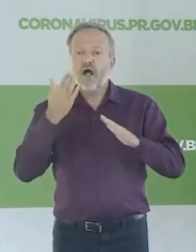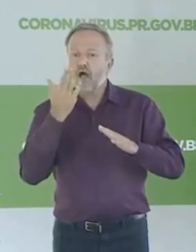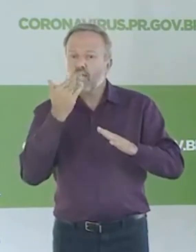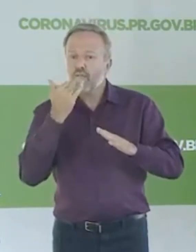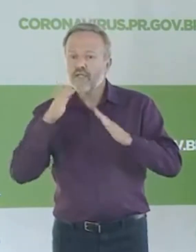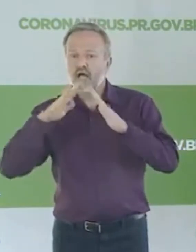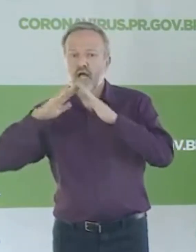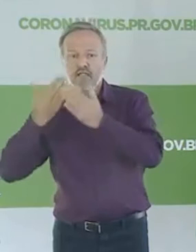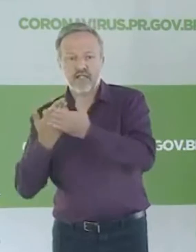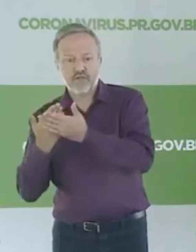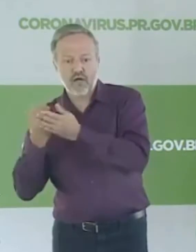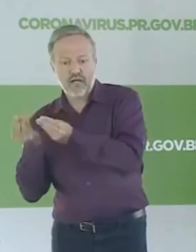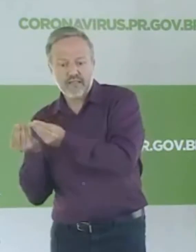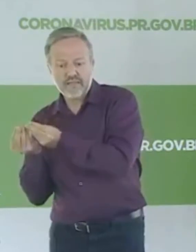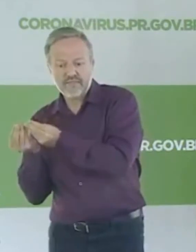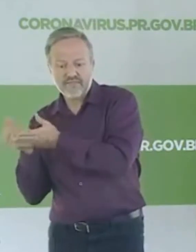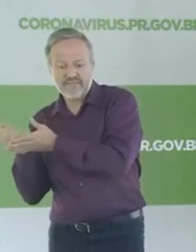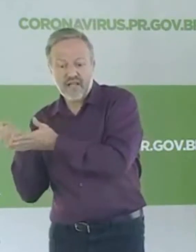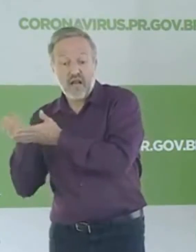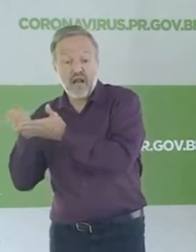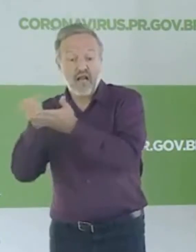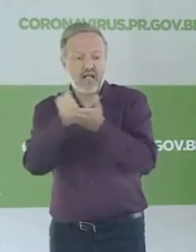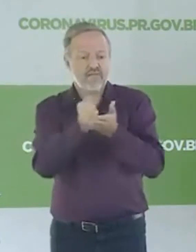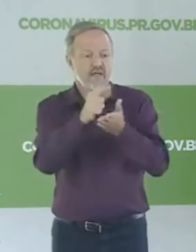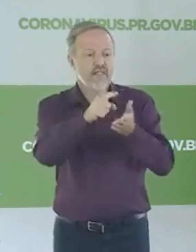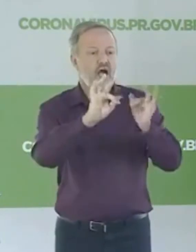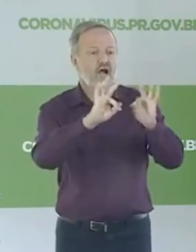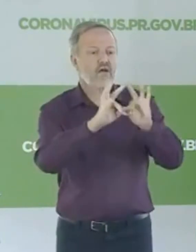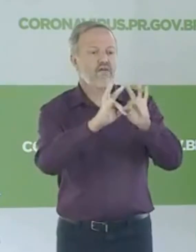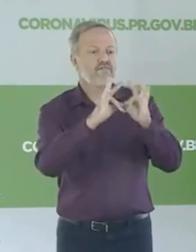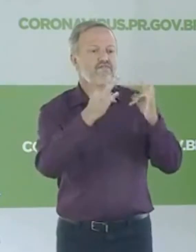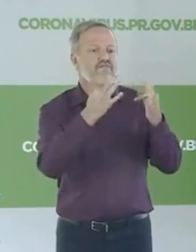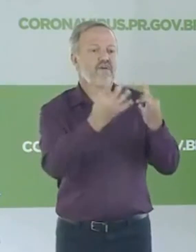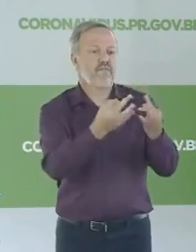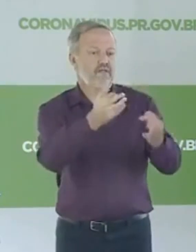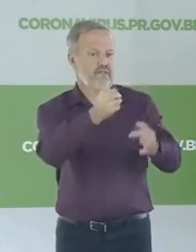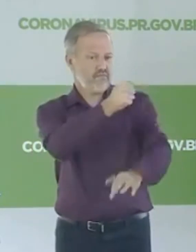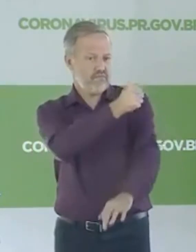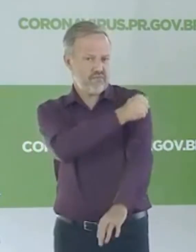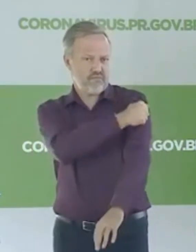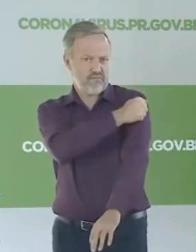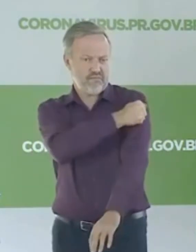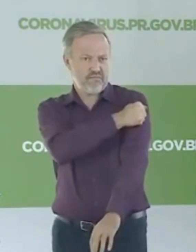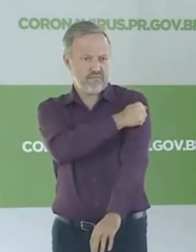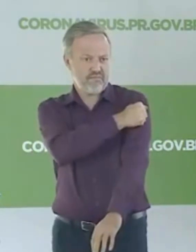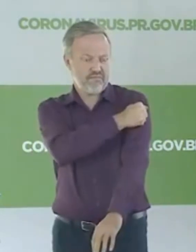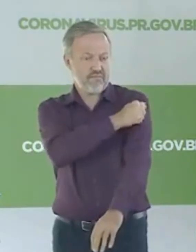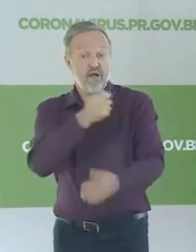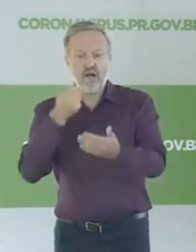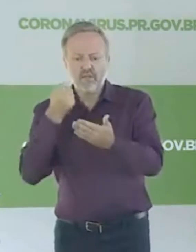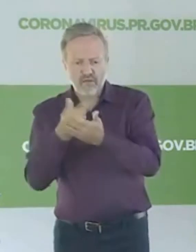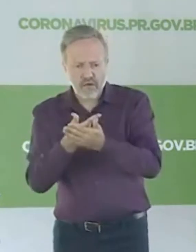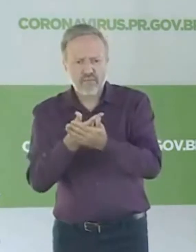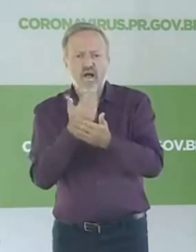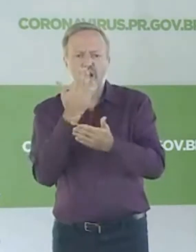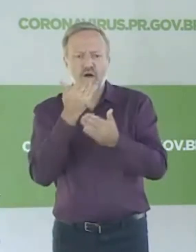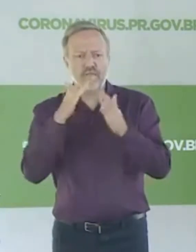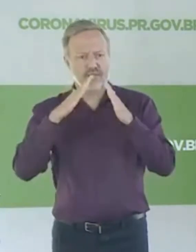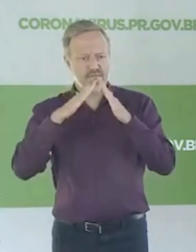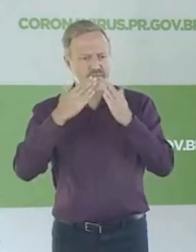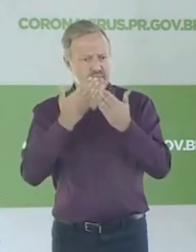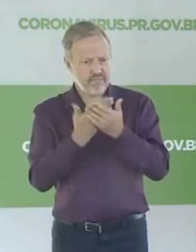esse alimento vai ser repassado para as famílias dos alunos. Então, a compra para a merenda escolar,